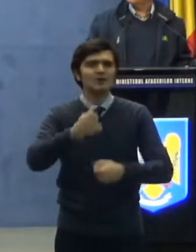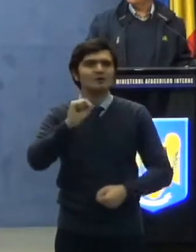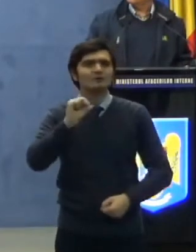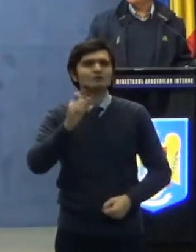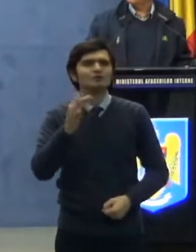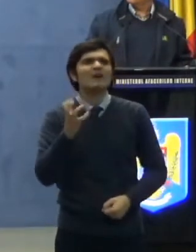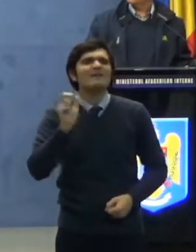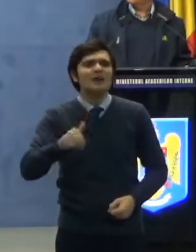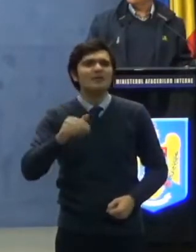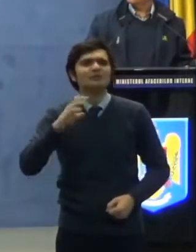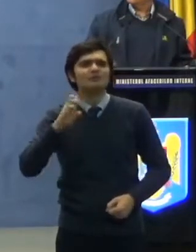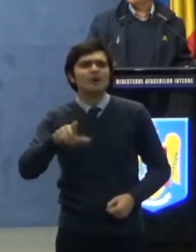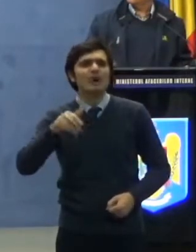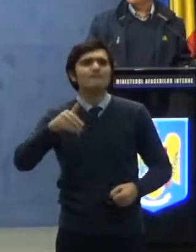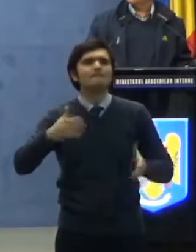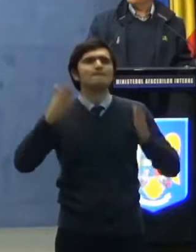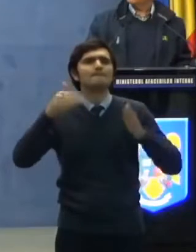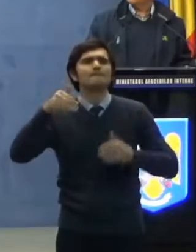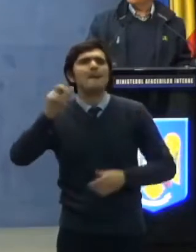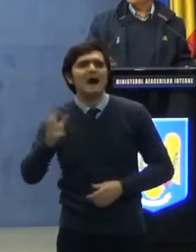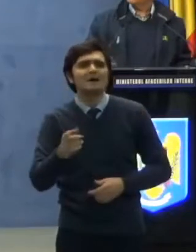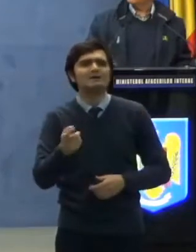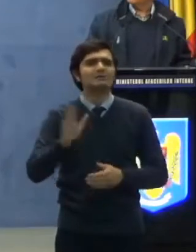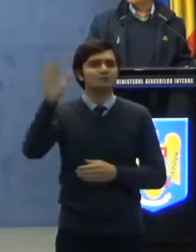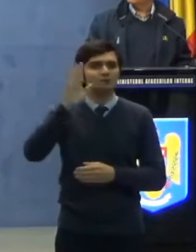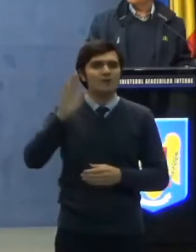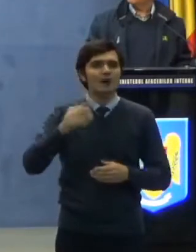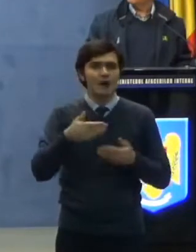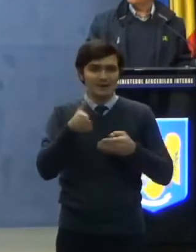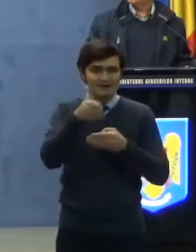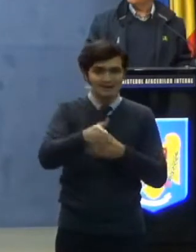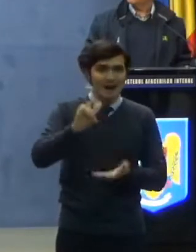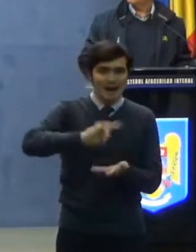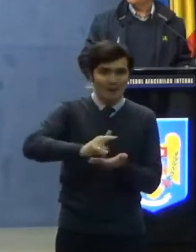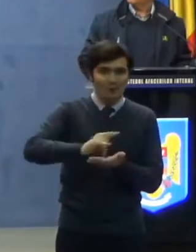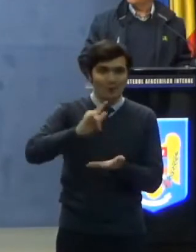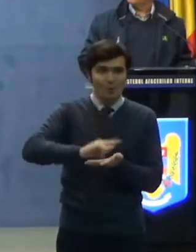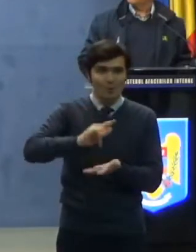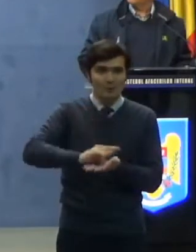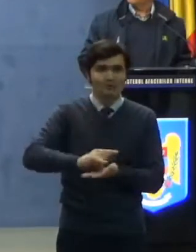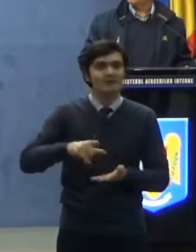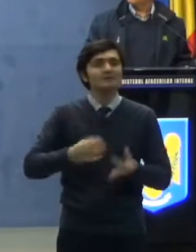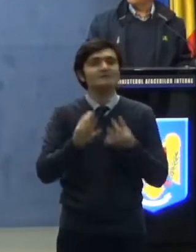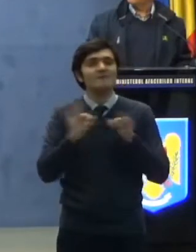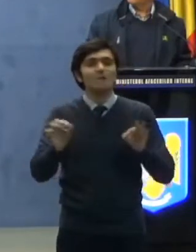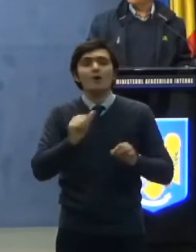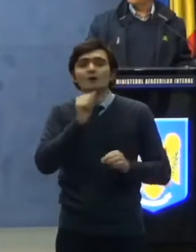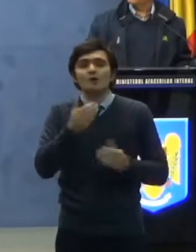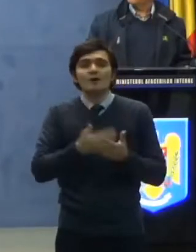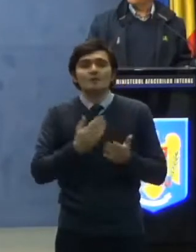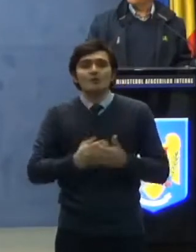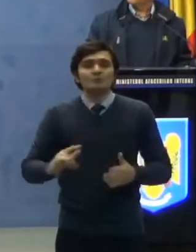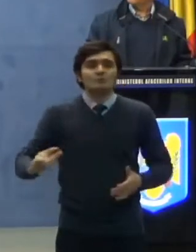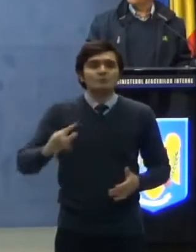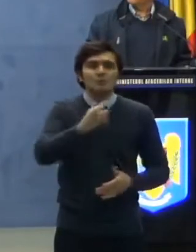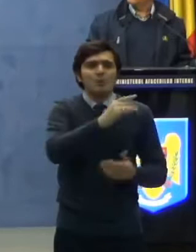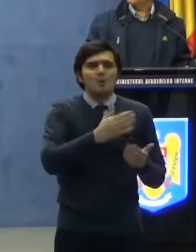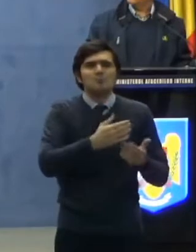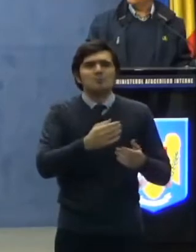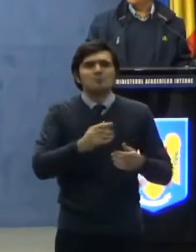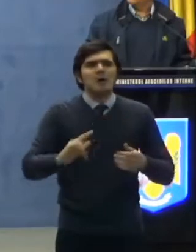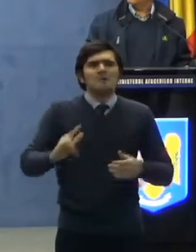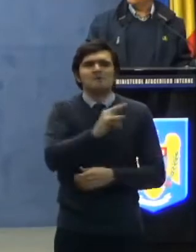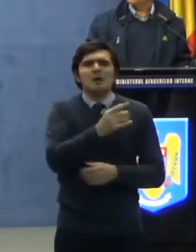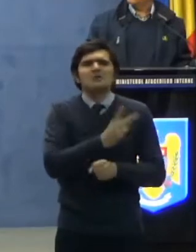cel Mare din Suceava este permis doar pentru zboruri efectuate cu aeronave de stat,